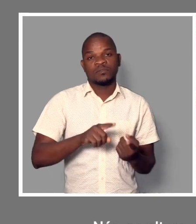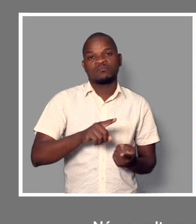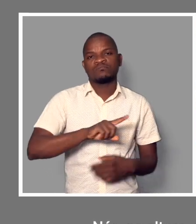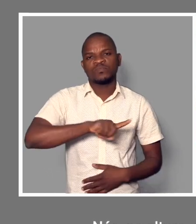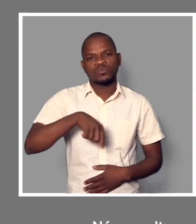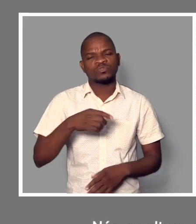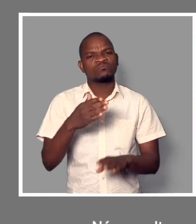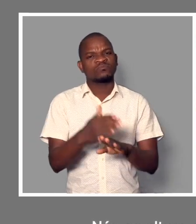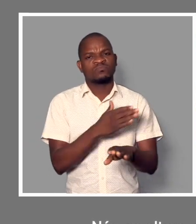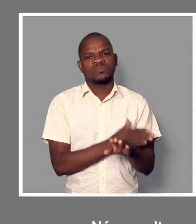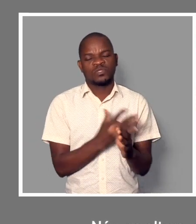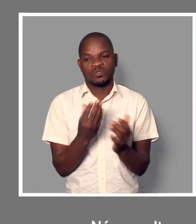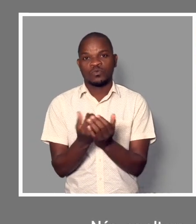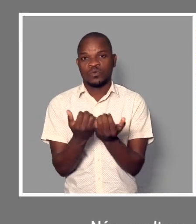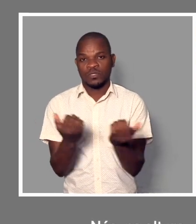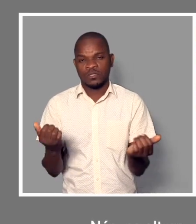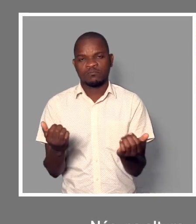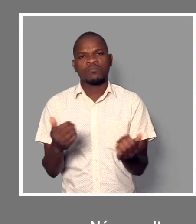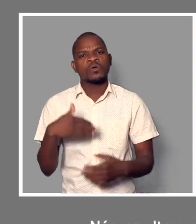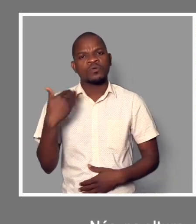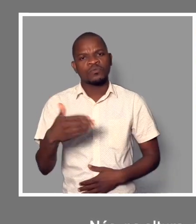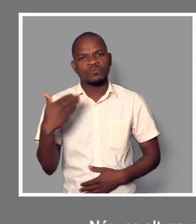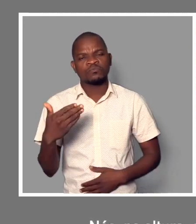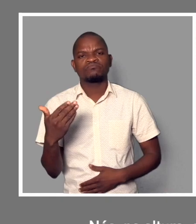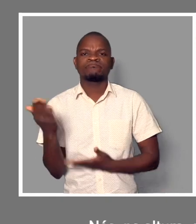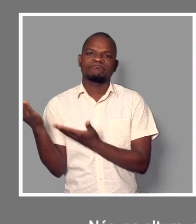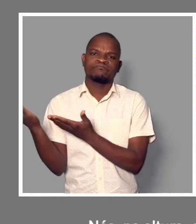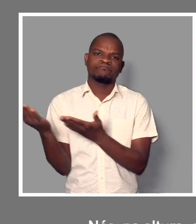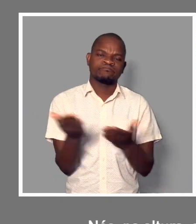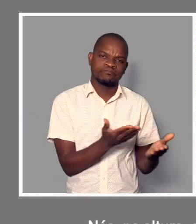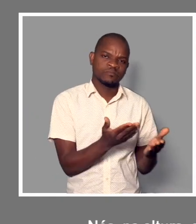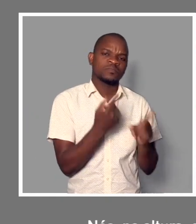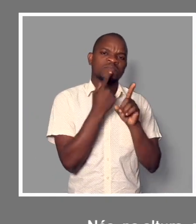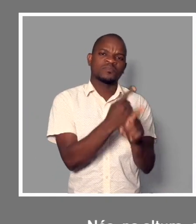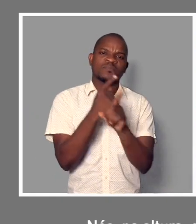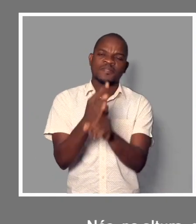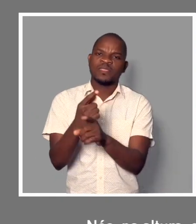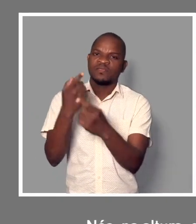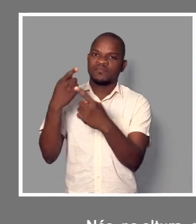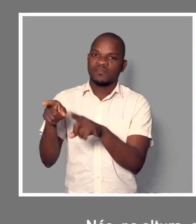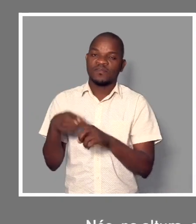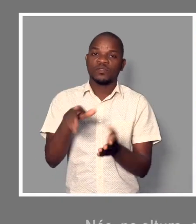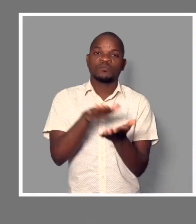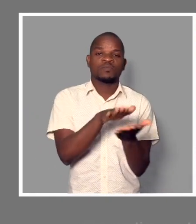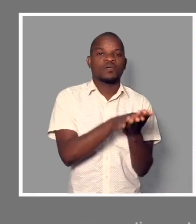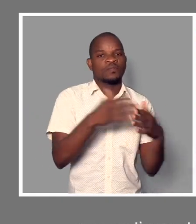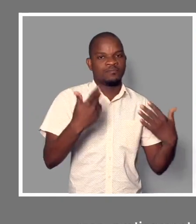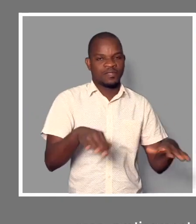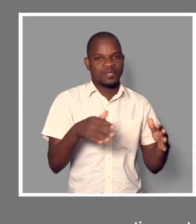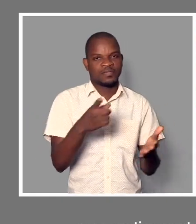altura, com as crianças, éramos convidados a passar em alguns parques aqui na cidade de Maputo, mas praticamente